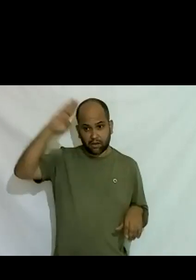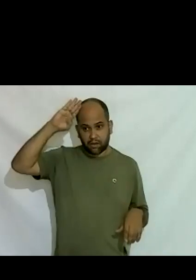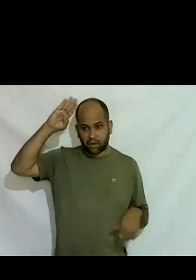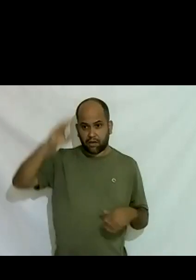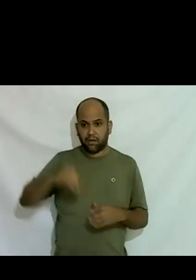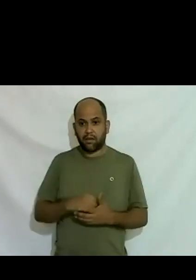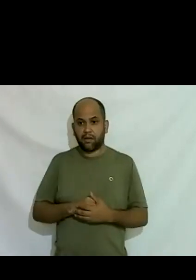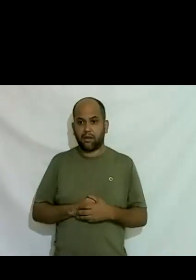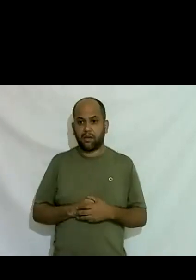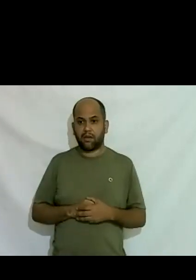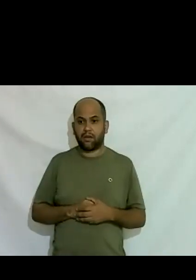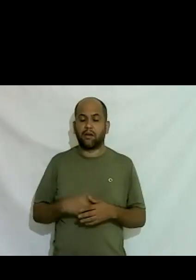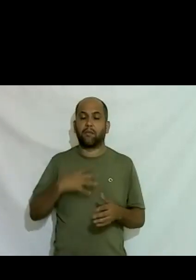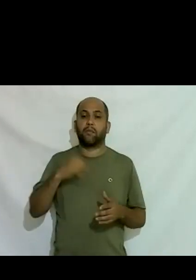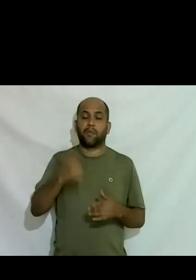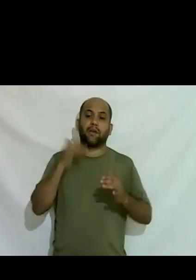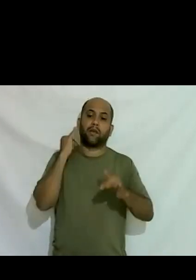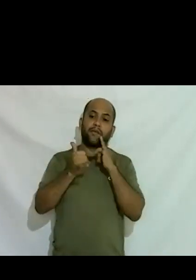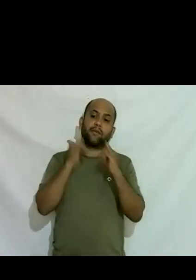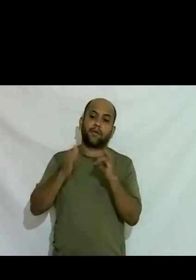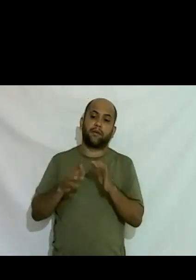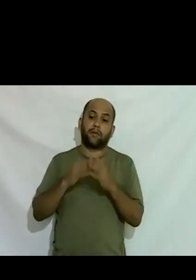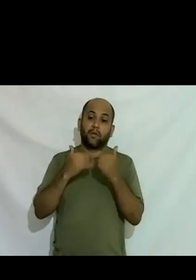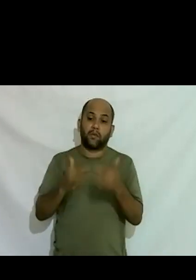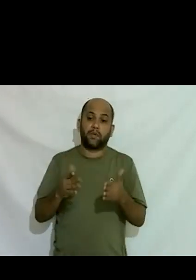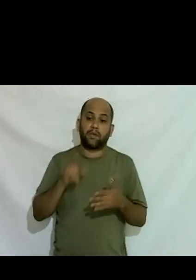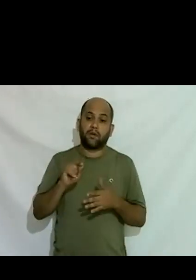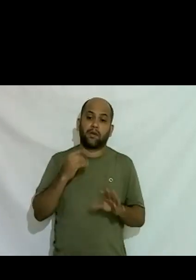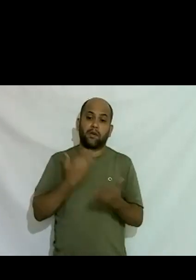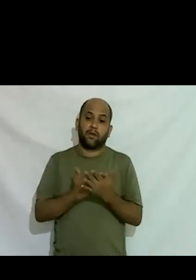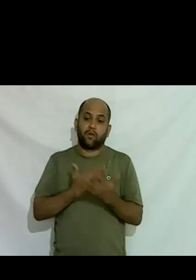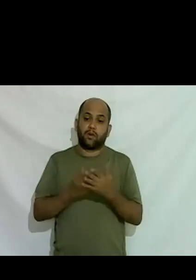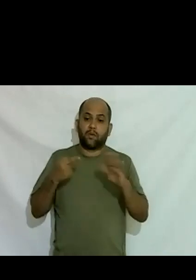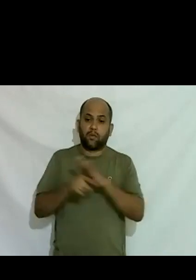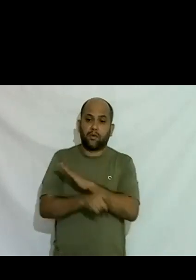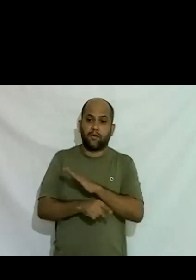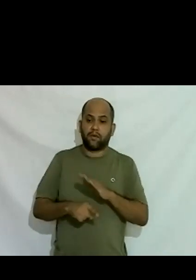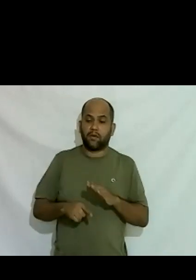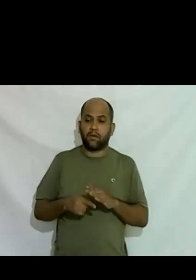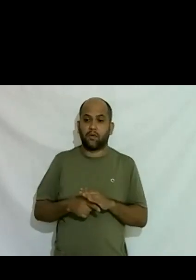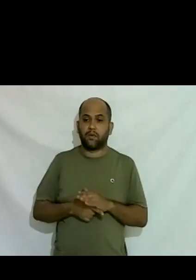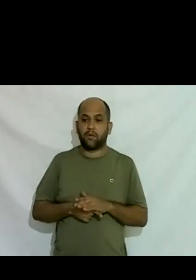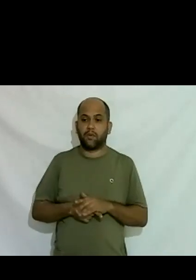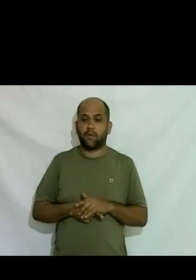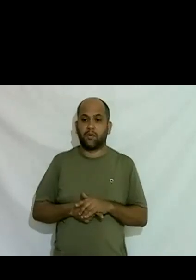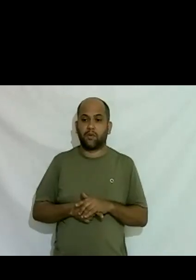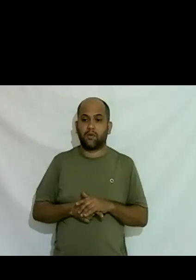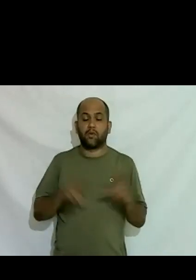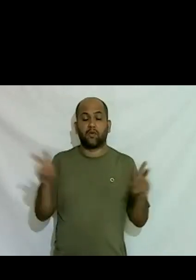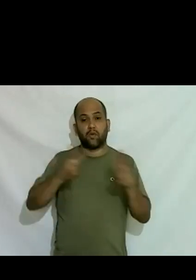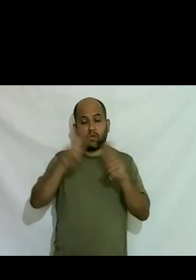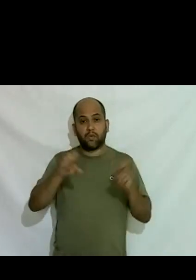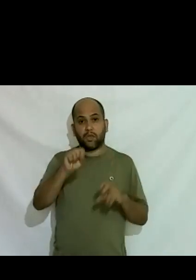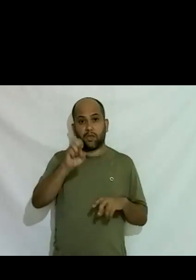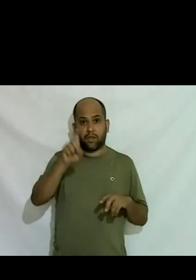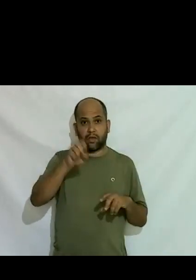informação e eu comecei a estudar profundamente tudo que era relativo a sexualidade e